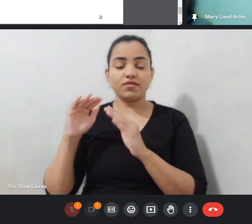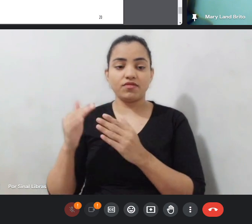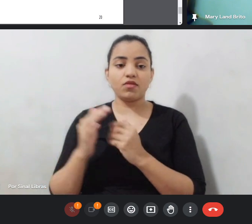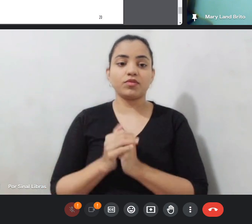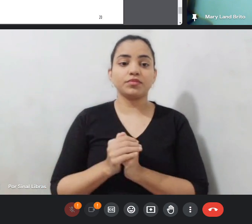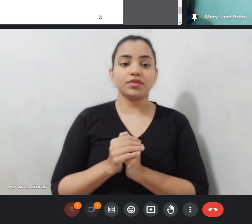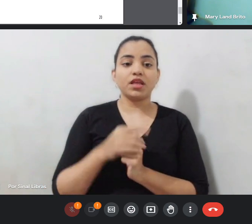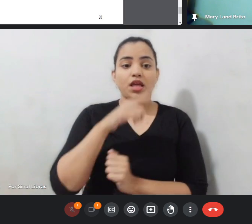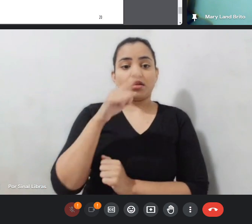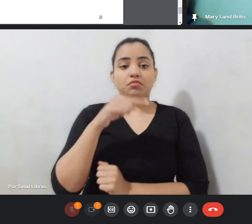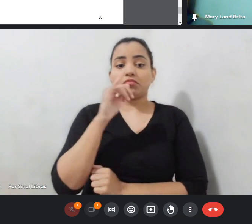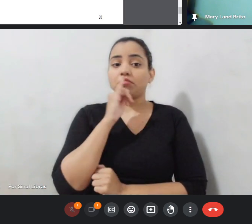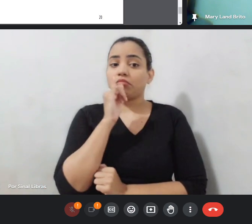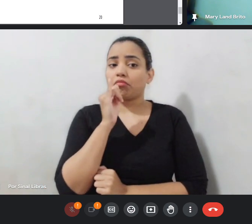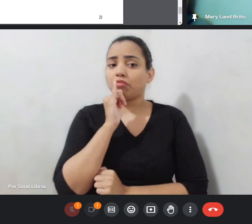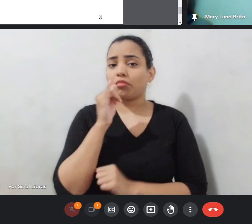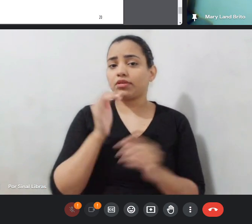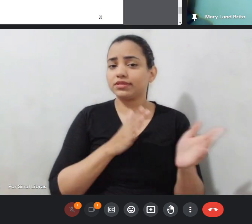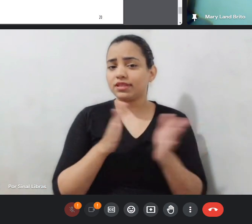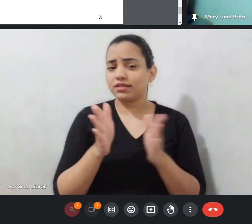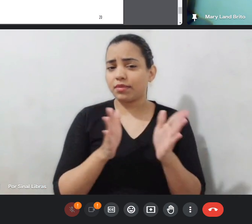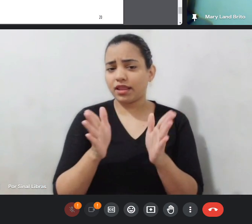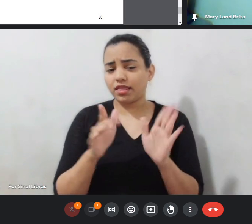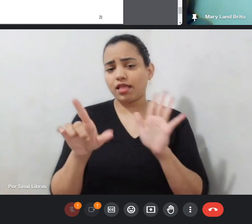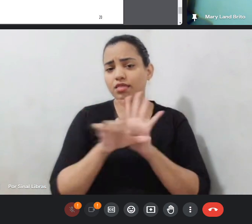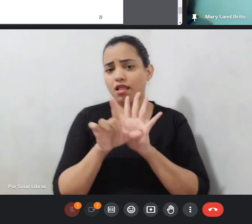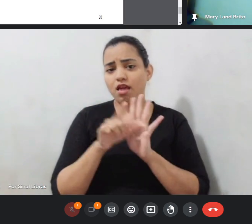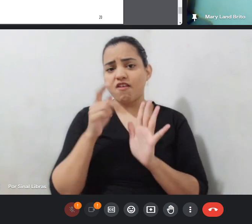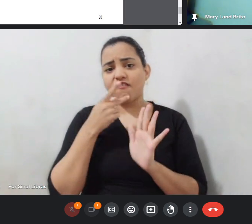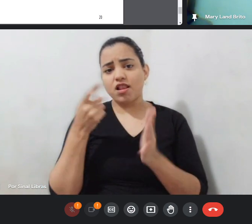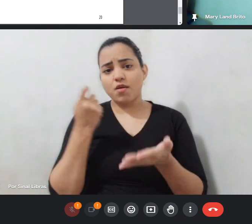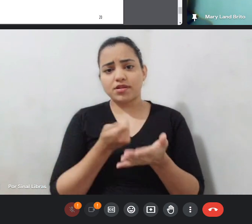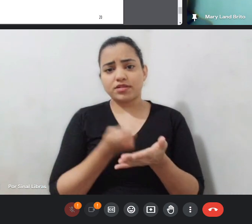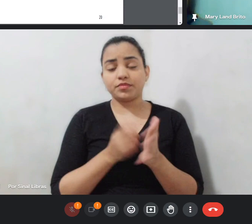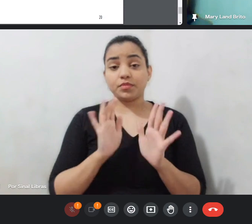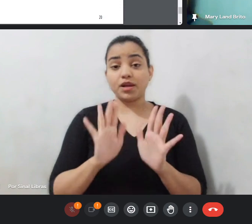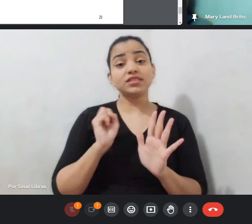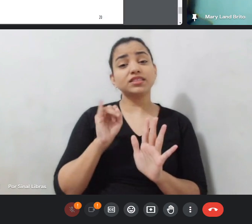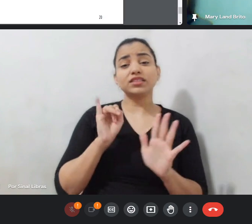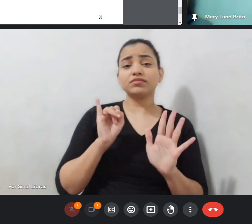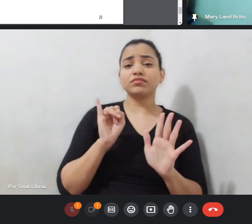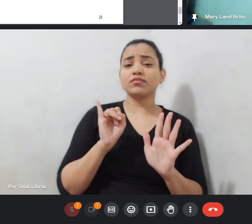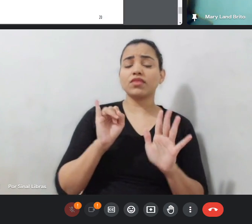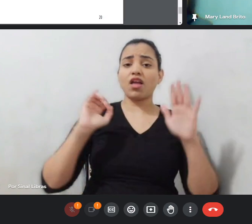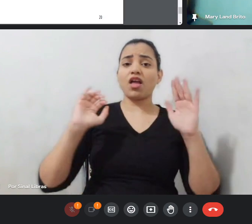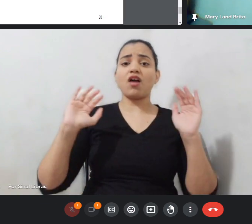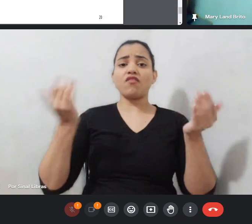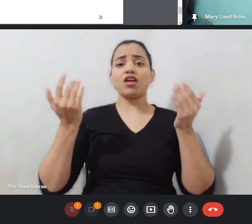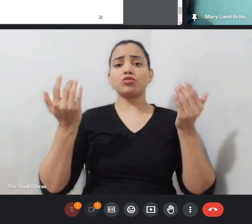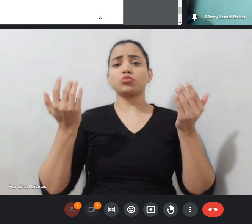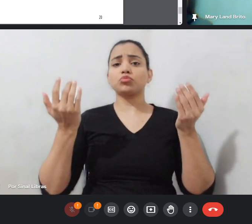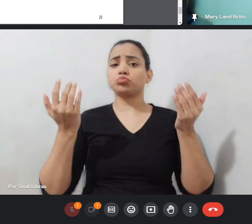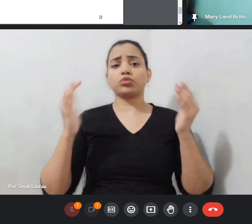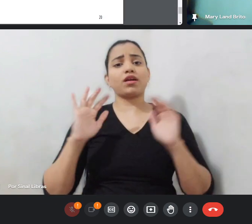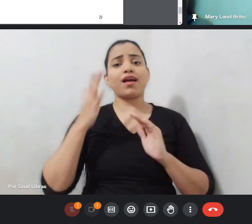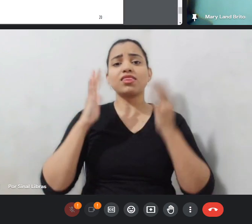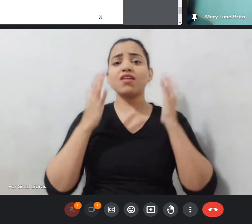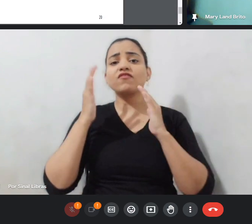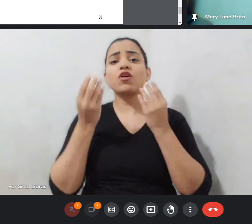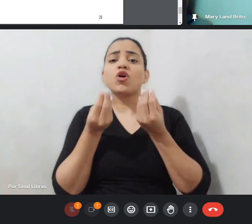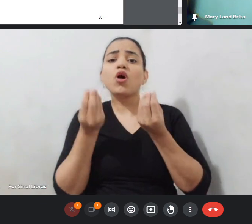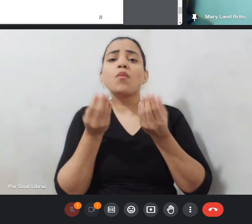cobrar. E se o meu projeto é um evento, é uma ação de carnaval, aí você vai ter que ver quais tipos de